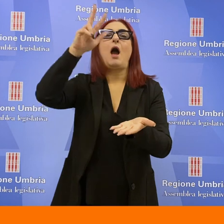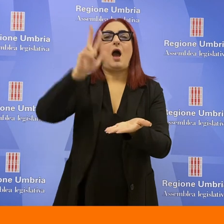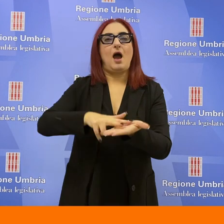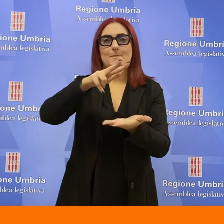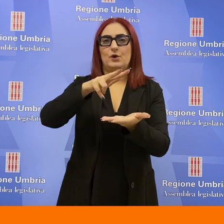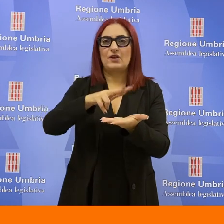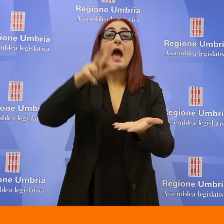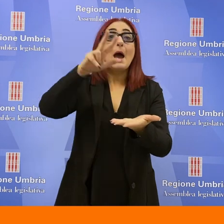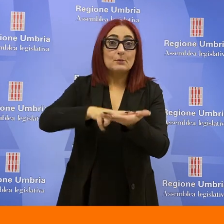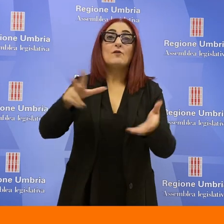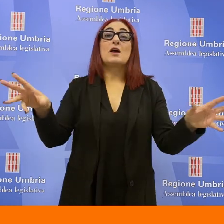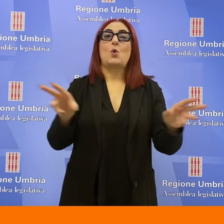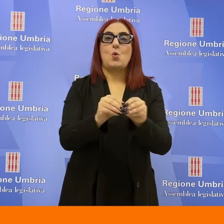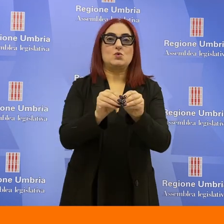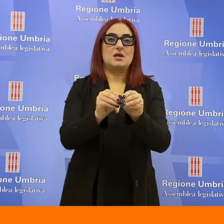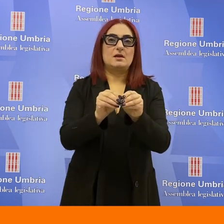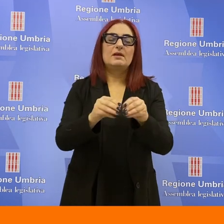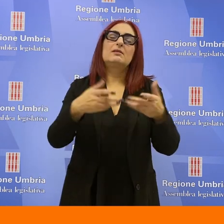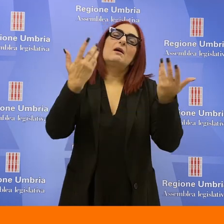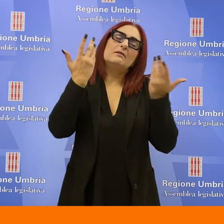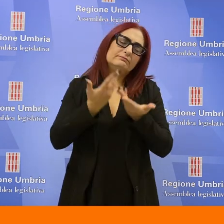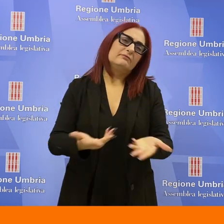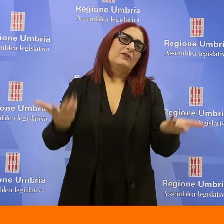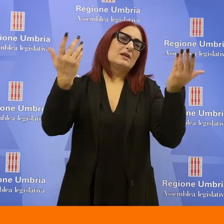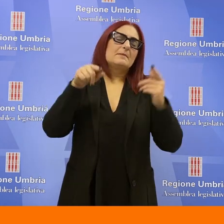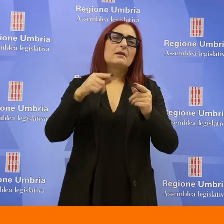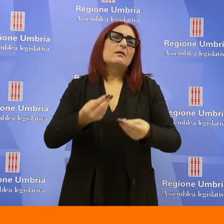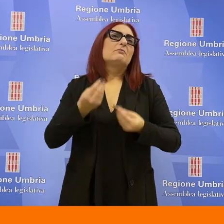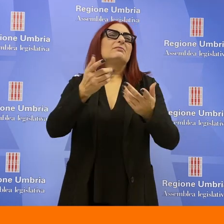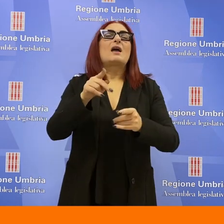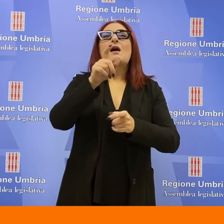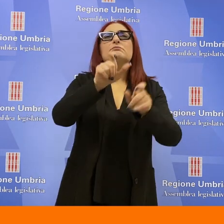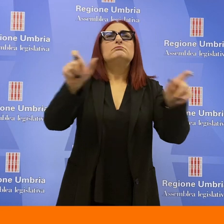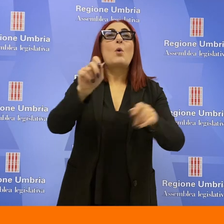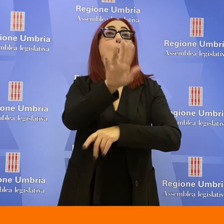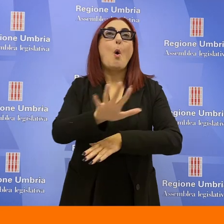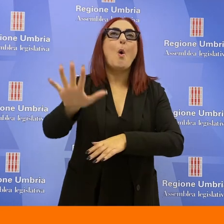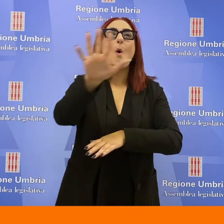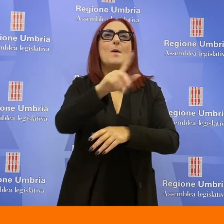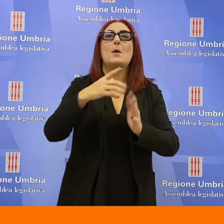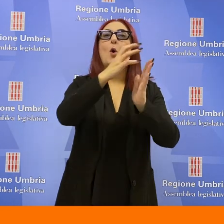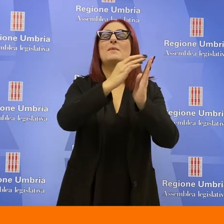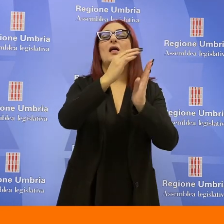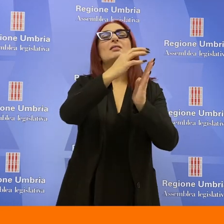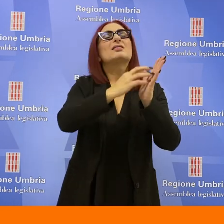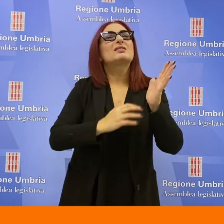anche esso approvato all'unanimità e che finalmente consentirà agli Umbri di avere un testo nuovo,